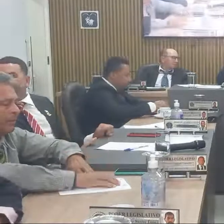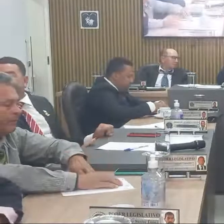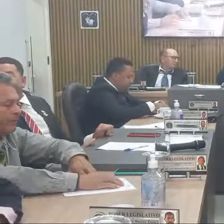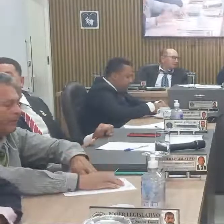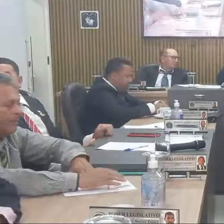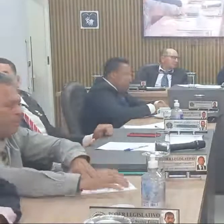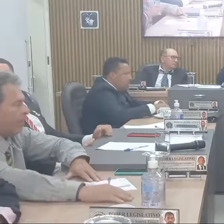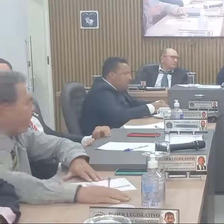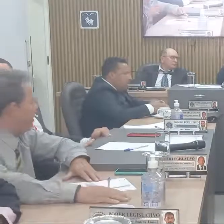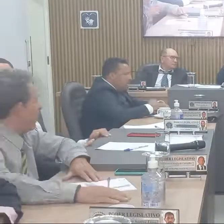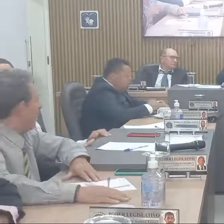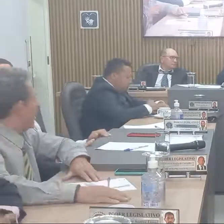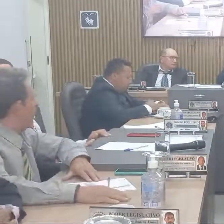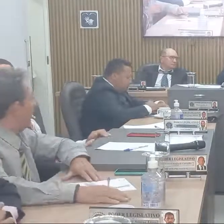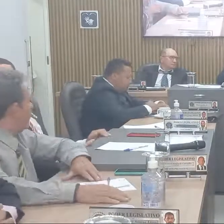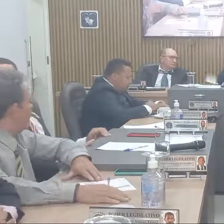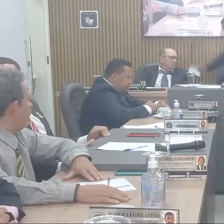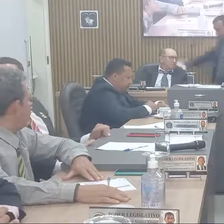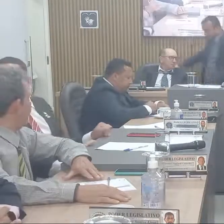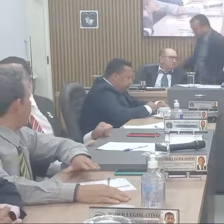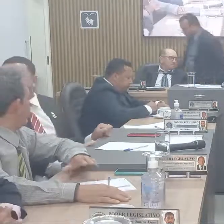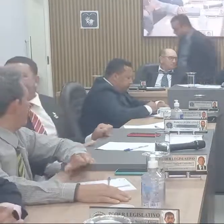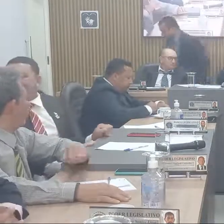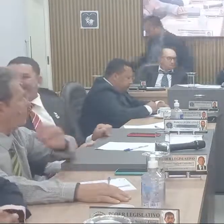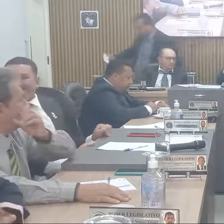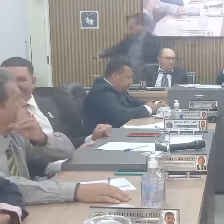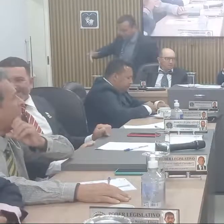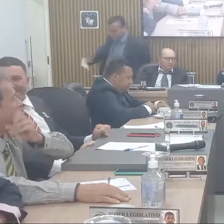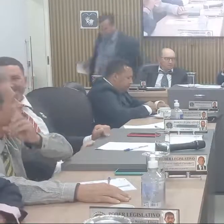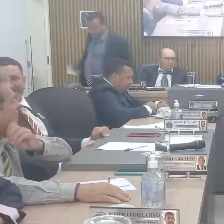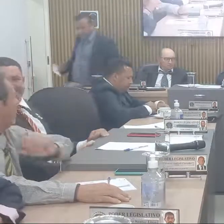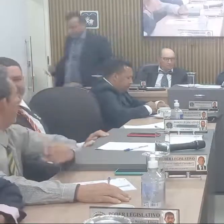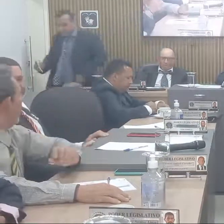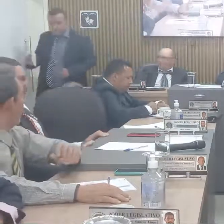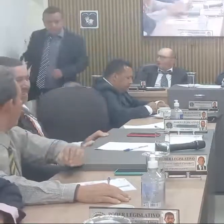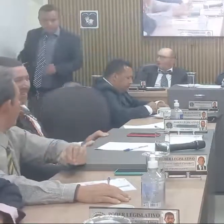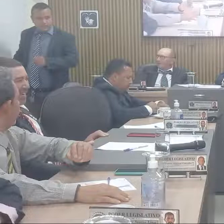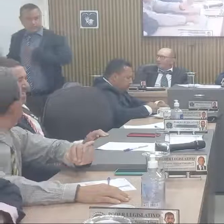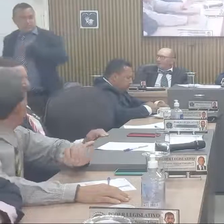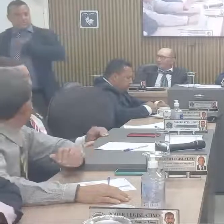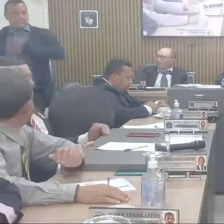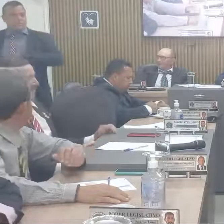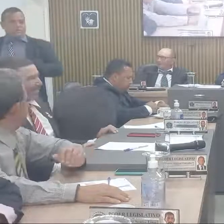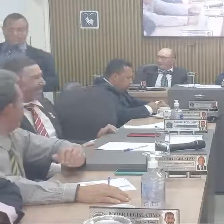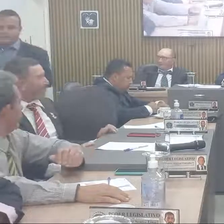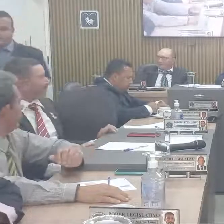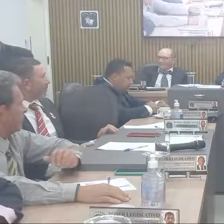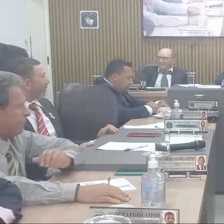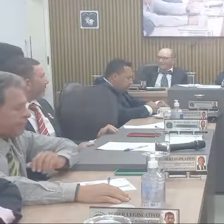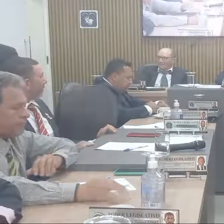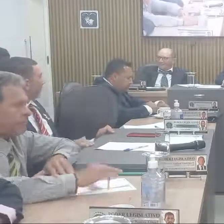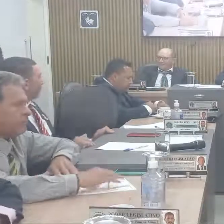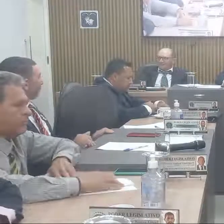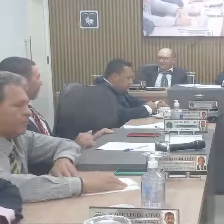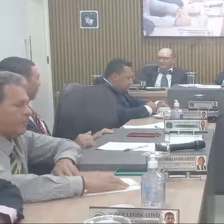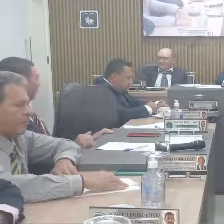O excelentíssimo vereador Manoel Batista vai discutir o projeto. Obrigado. Obrigado. Obrigado. Obrigado.